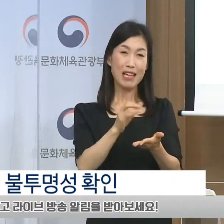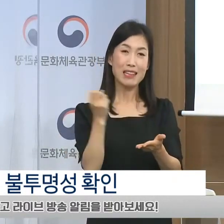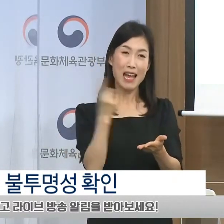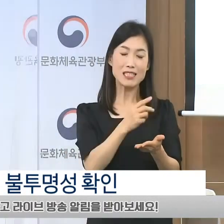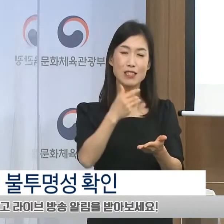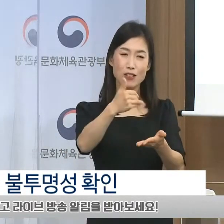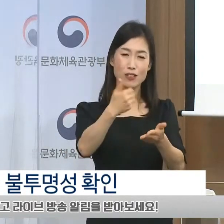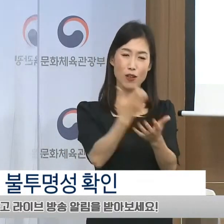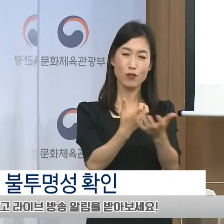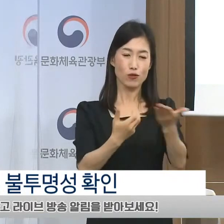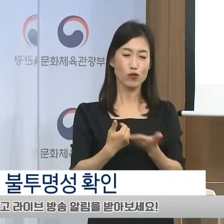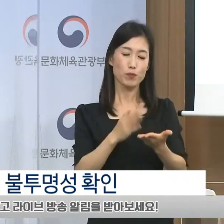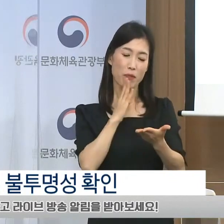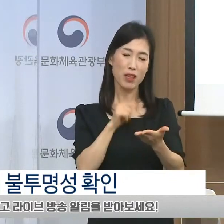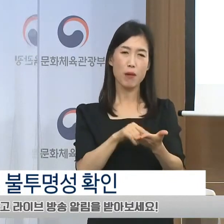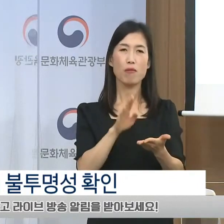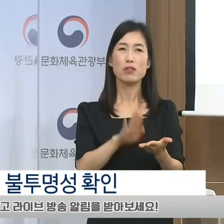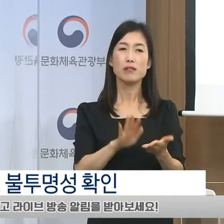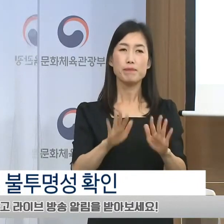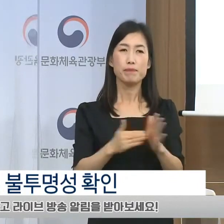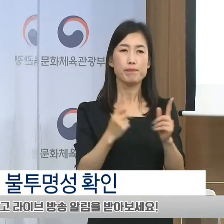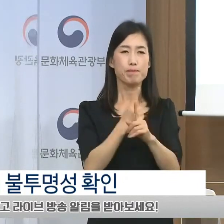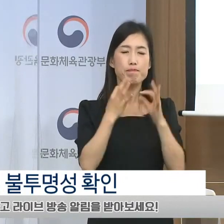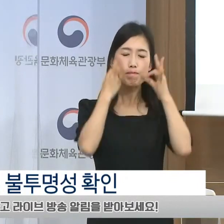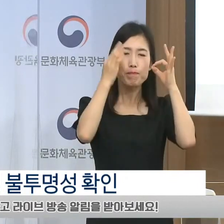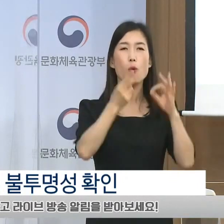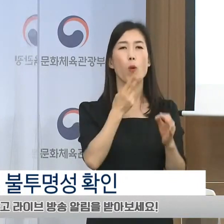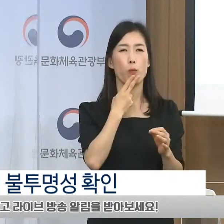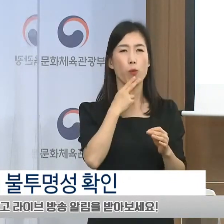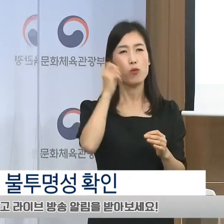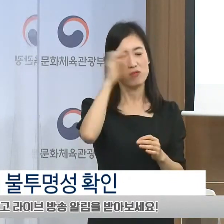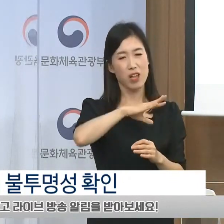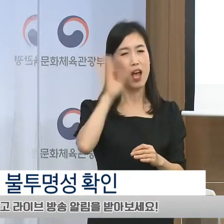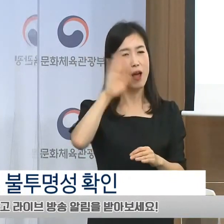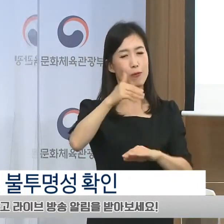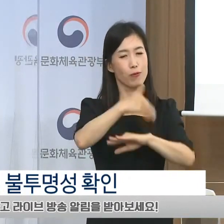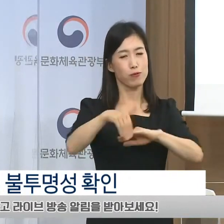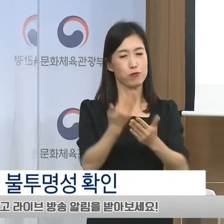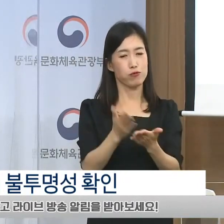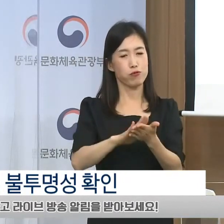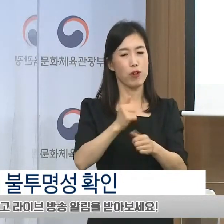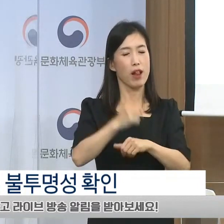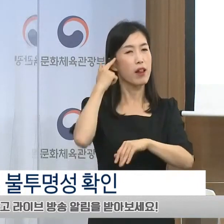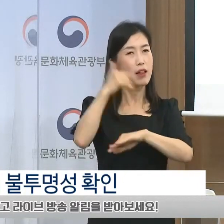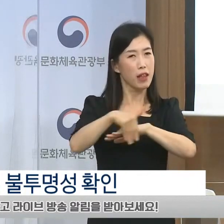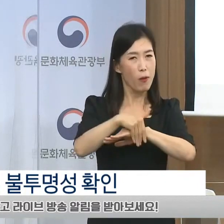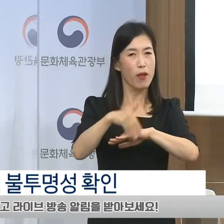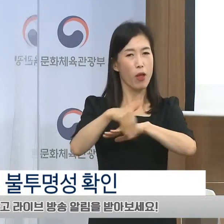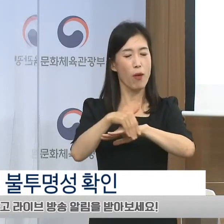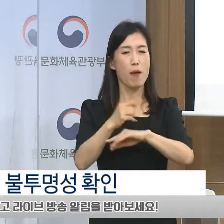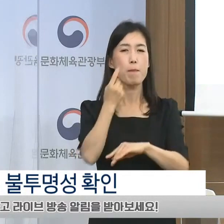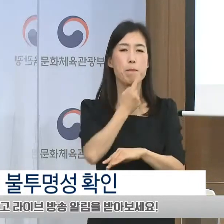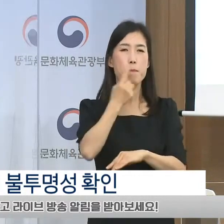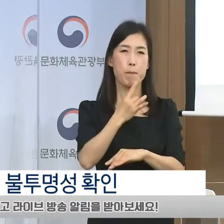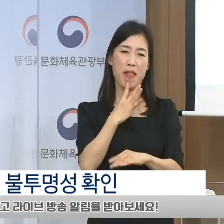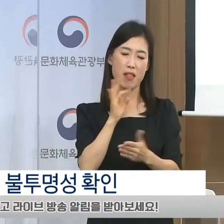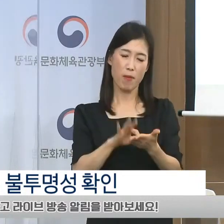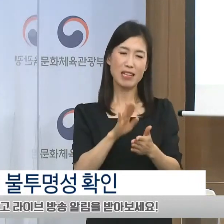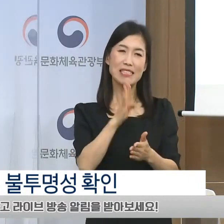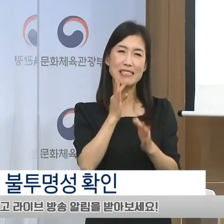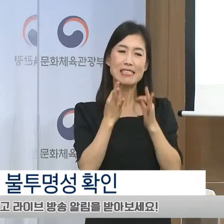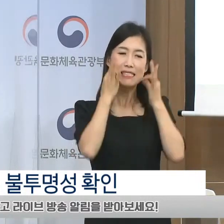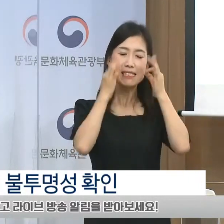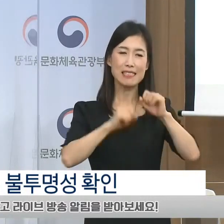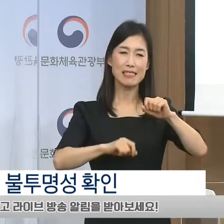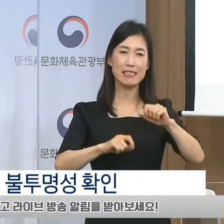기존의 현황만 서술하거나 이행 시기를 향으로 계획만 하여 실제 실행 여부가 담보되지 않는